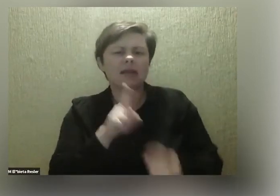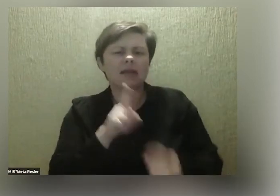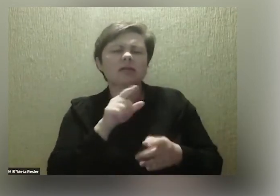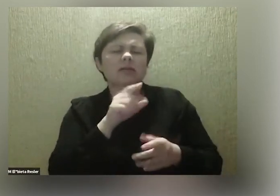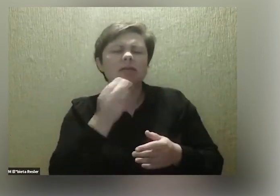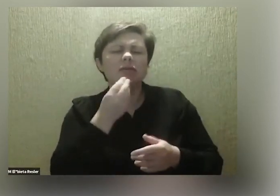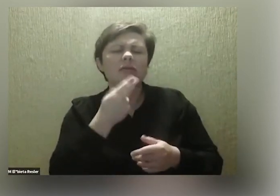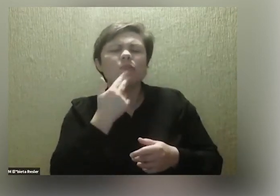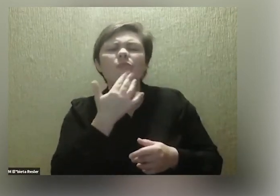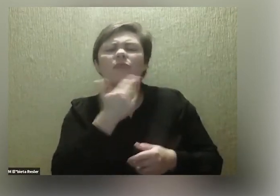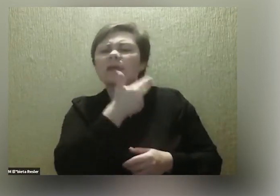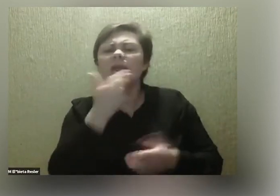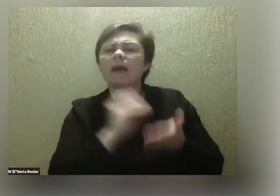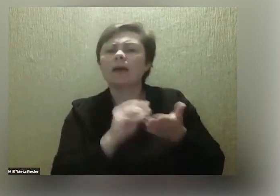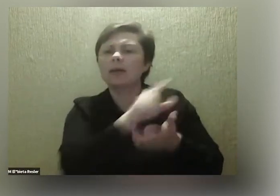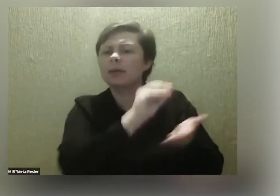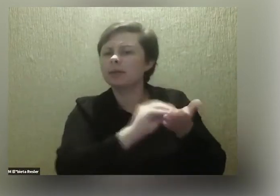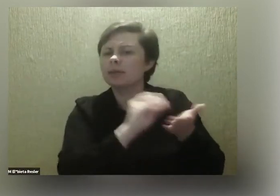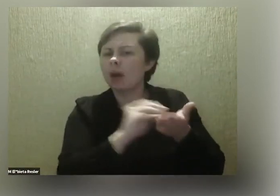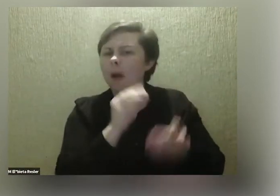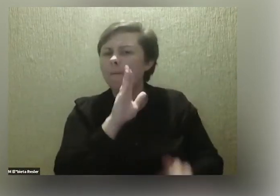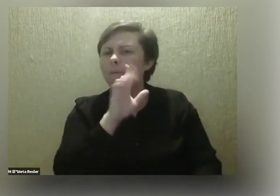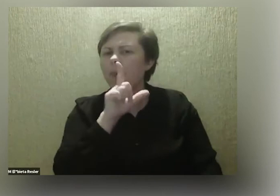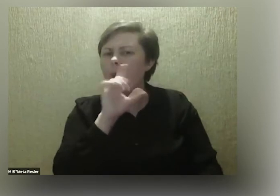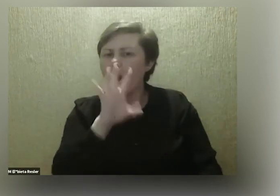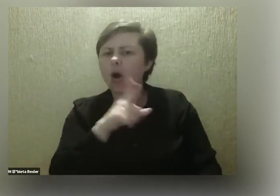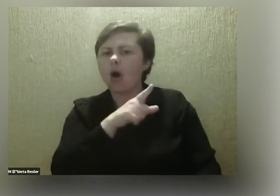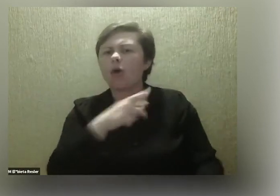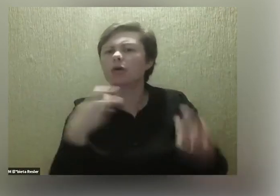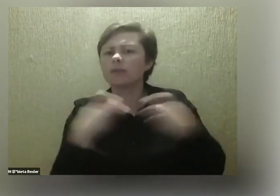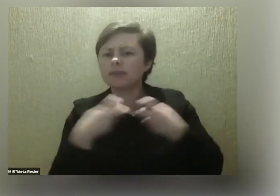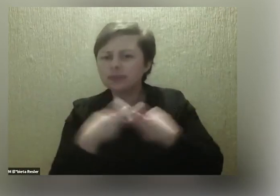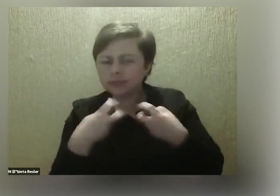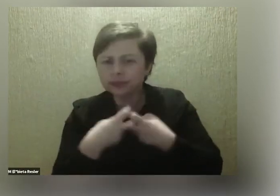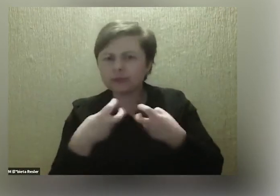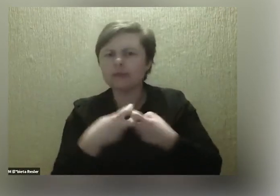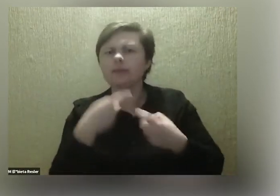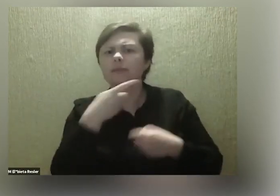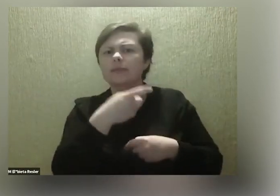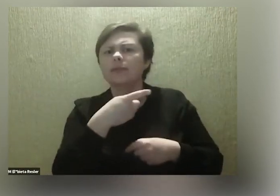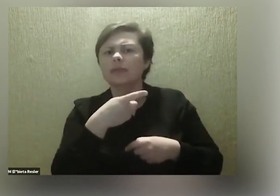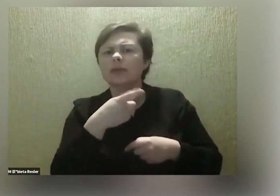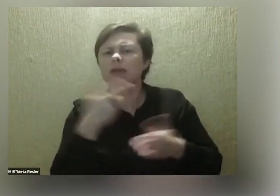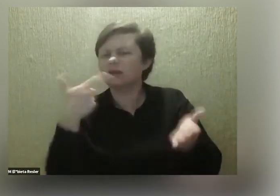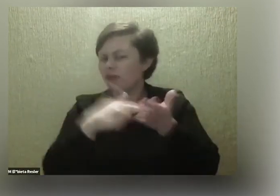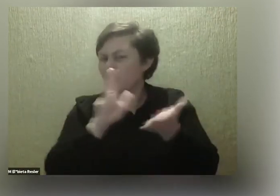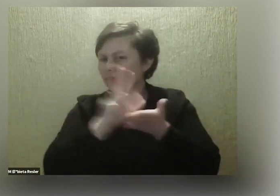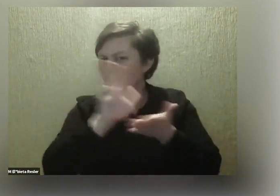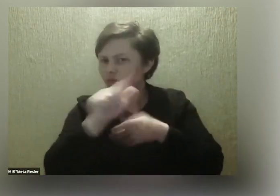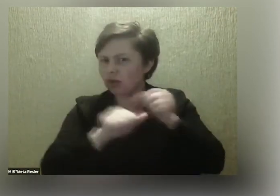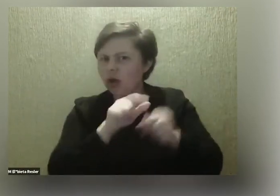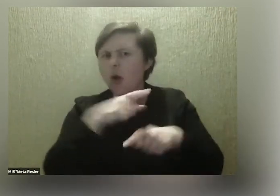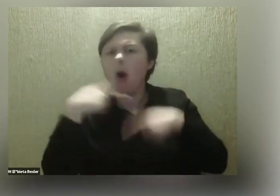prowadziłaś bloga na portalu Natemat.pl i tam w 2013 roku